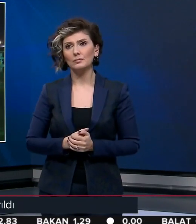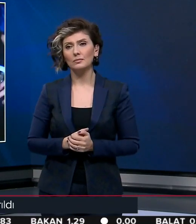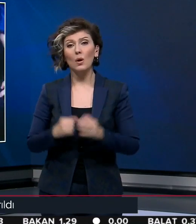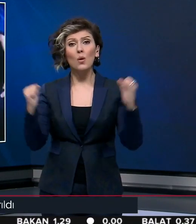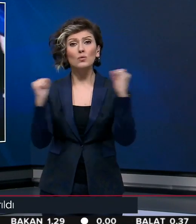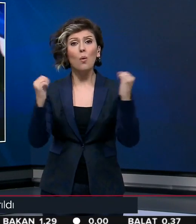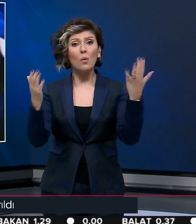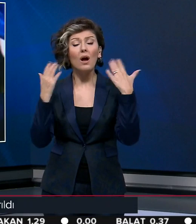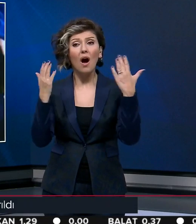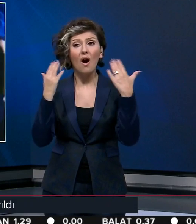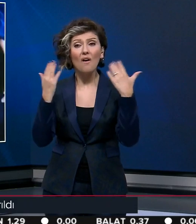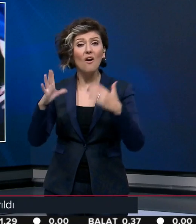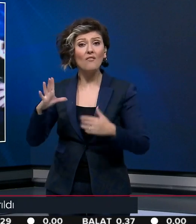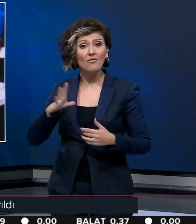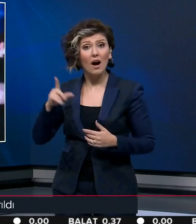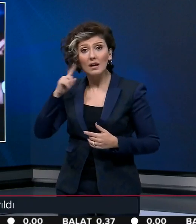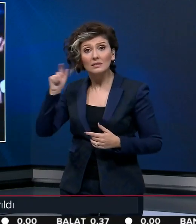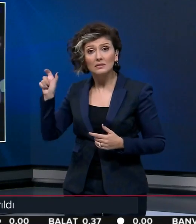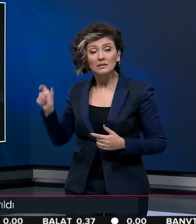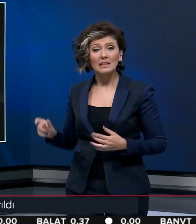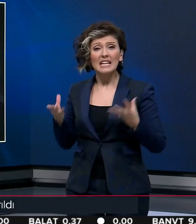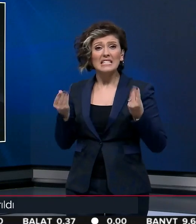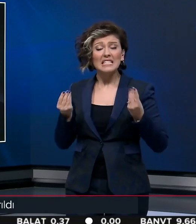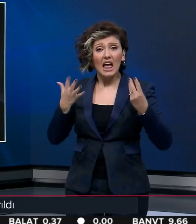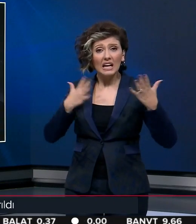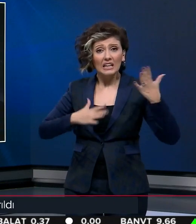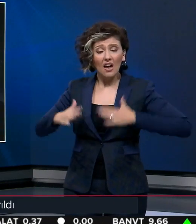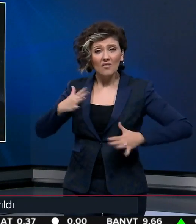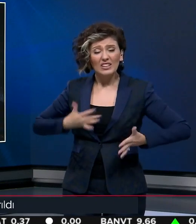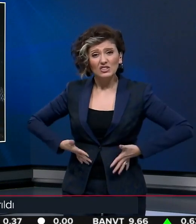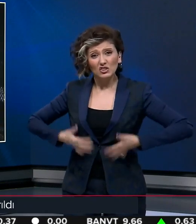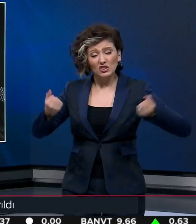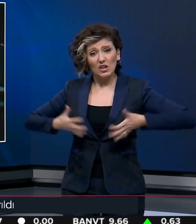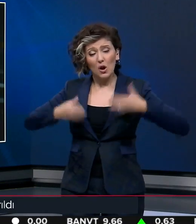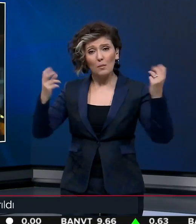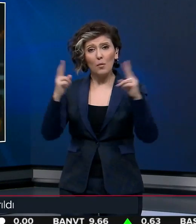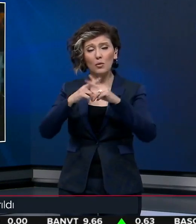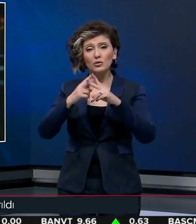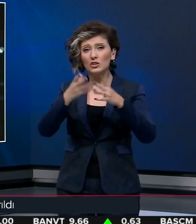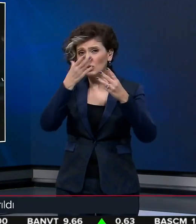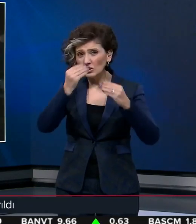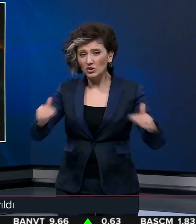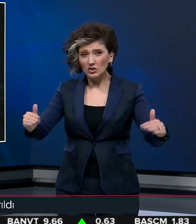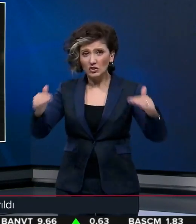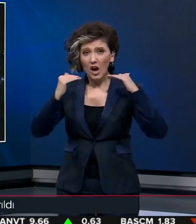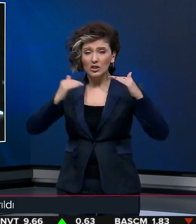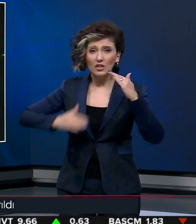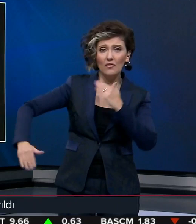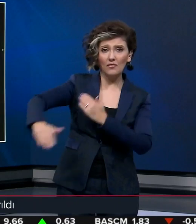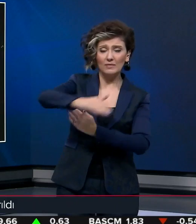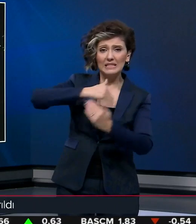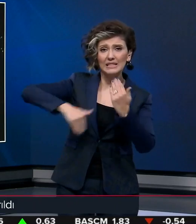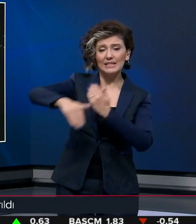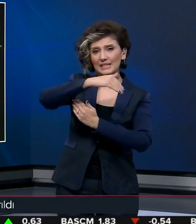Soğuk havadan etkilenen adamın ıslanan kıyafetlerini çıkaran polis onu çarşafla ısıtmaya çalıştı.